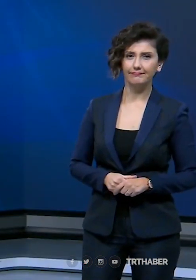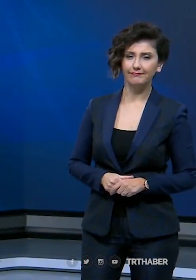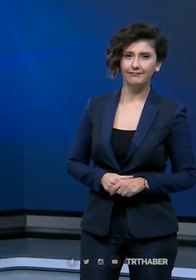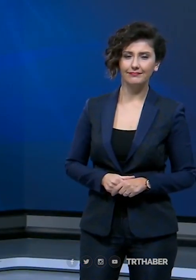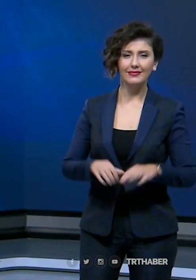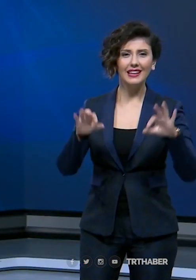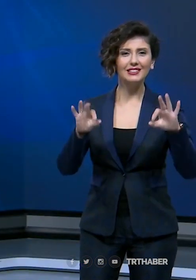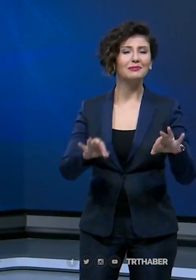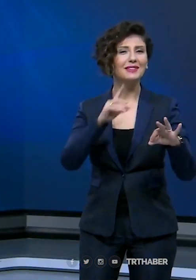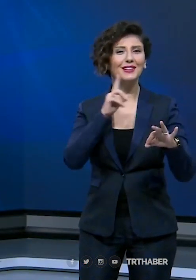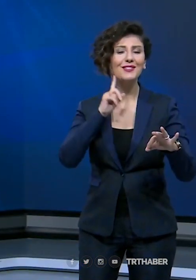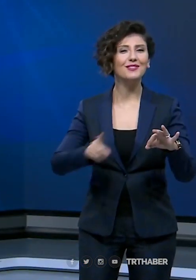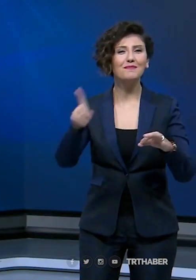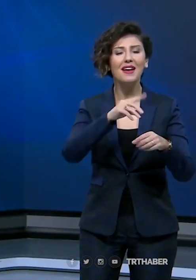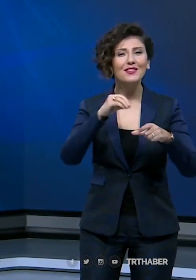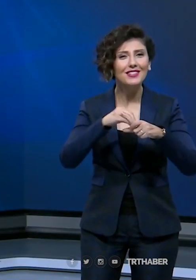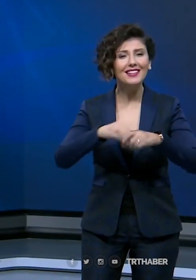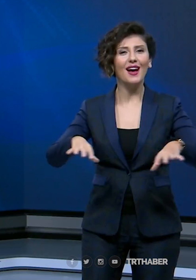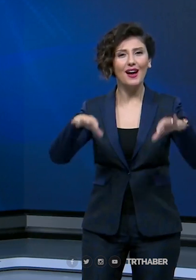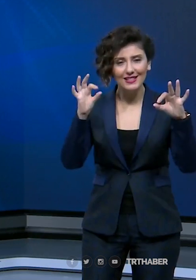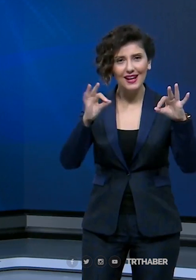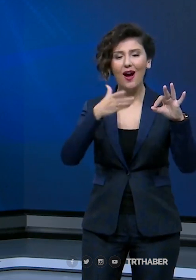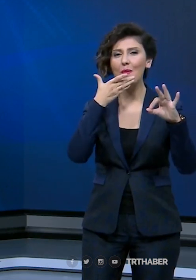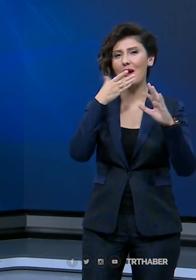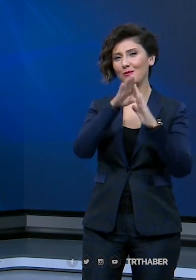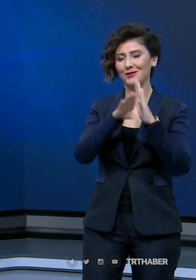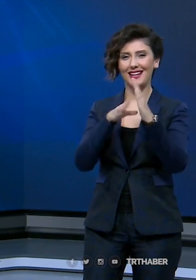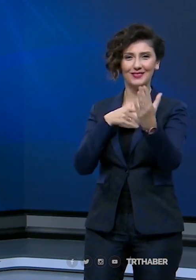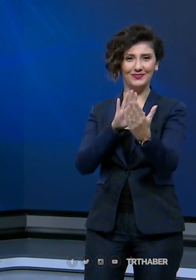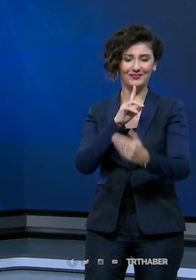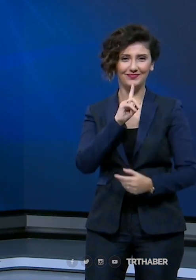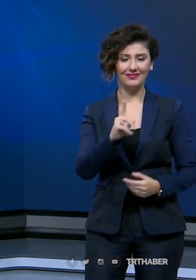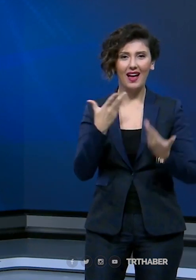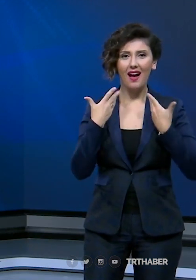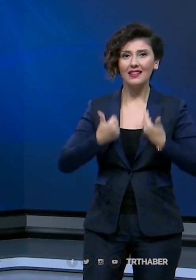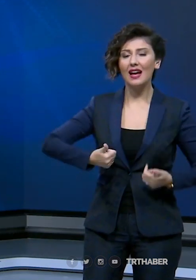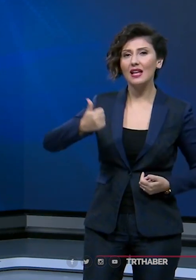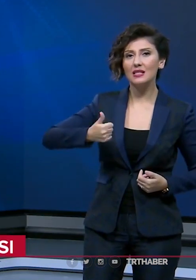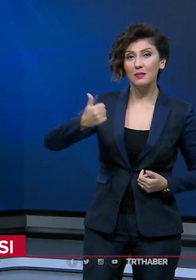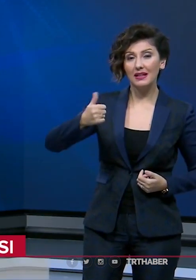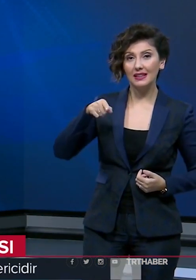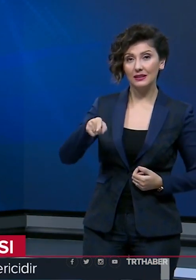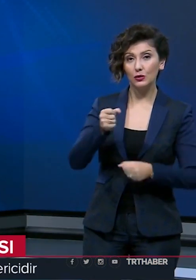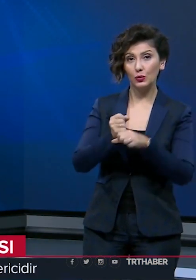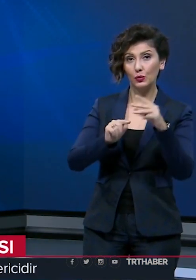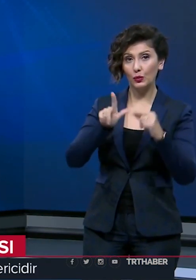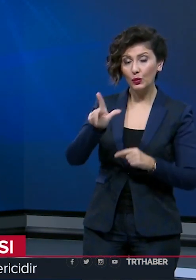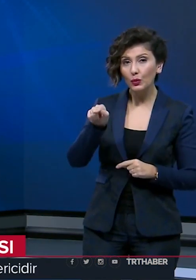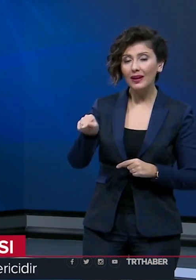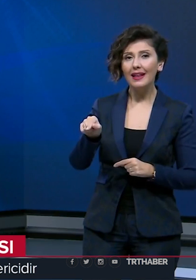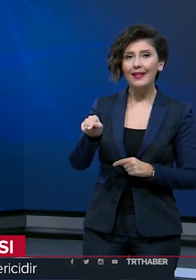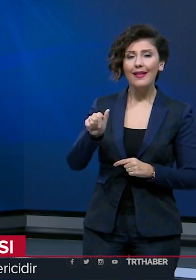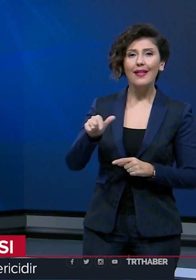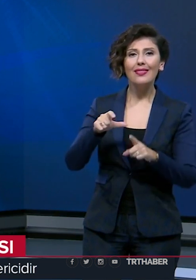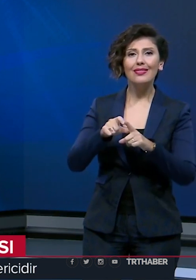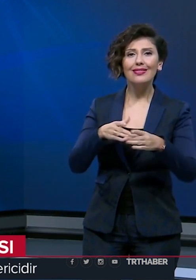Ve bu kez işitme engelliler için hazırladığımız haber bülteniyle karşınızdayız. Adalet Bakanı Abdülhamit